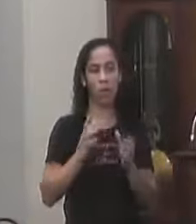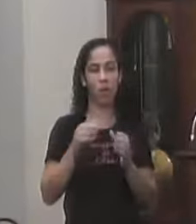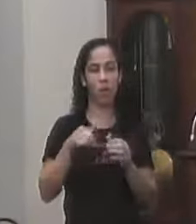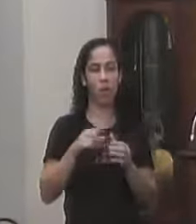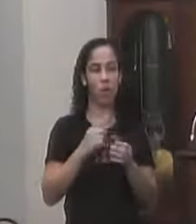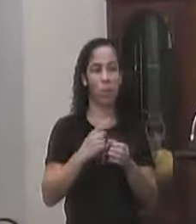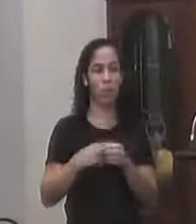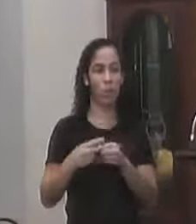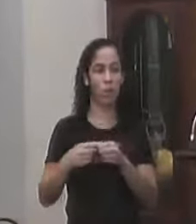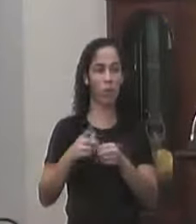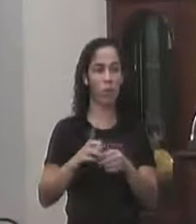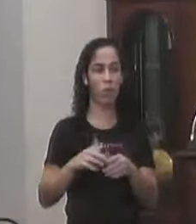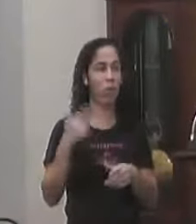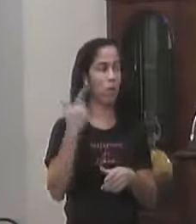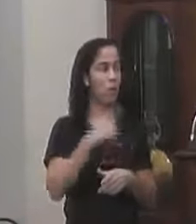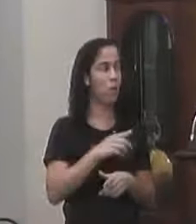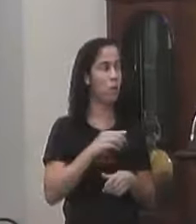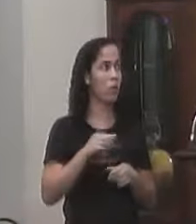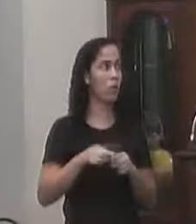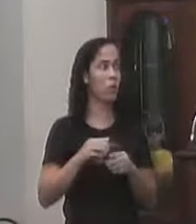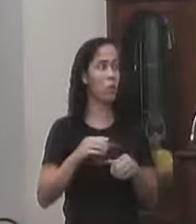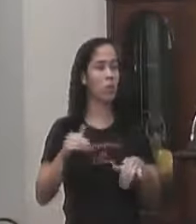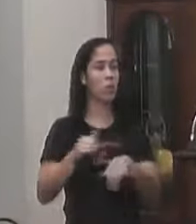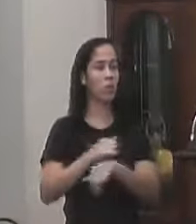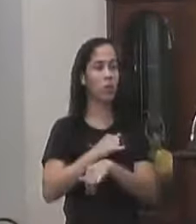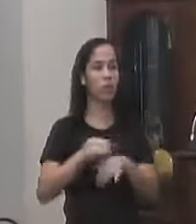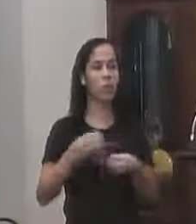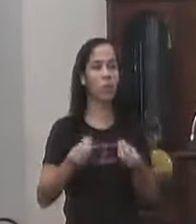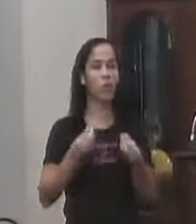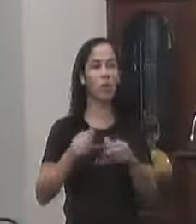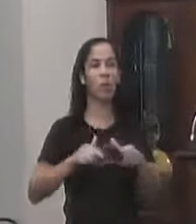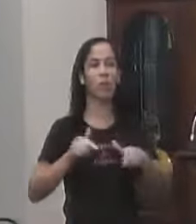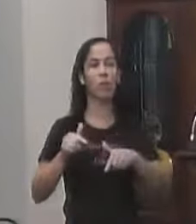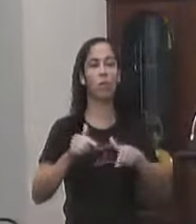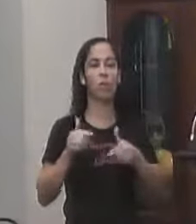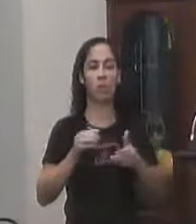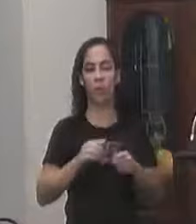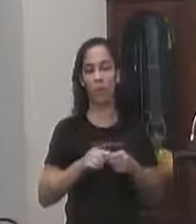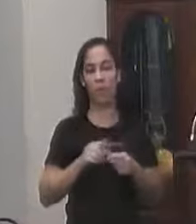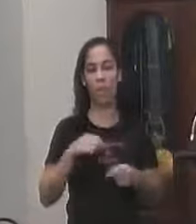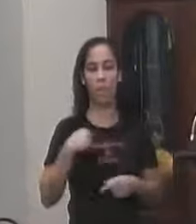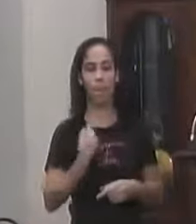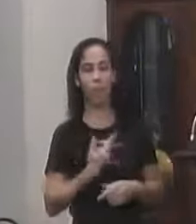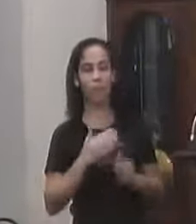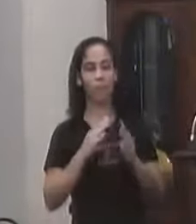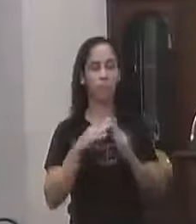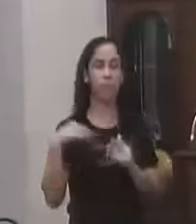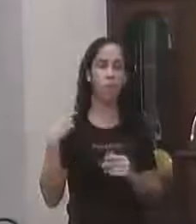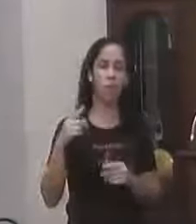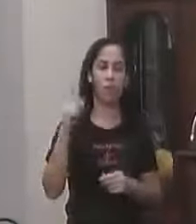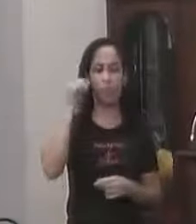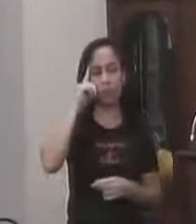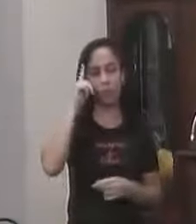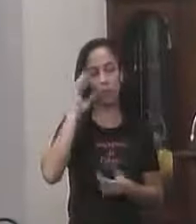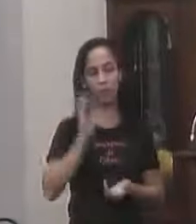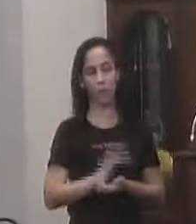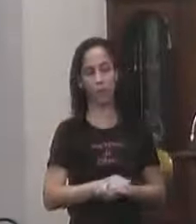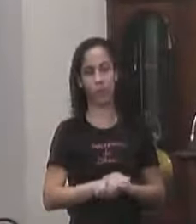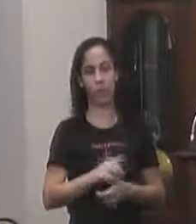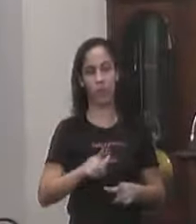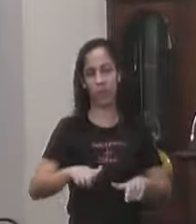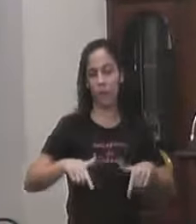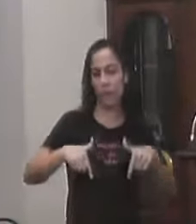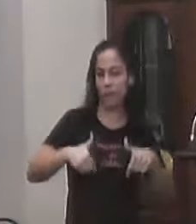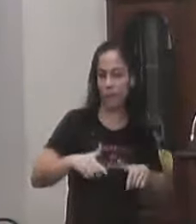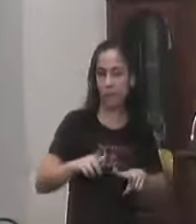E esse Ganho Vem Através De Que? Através De trabalho Do nosso Trabalho Do dia A dia Na luta